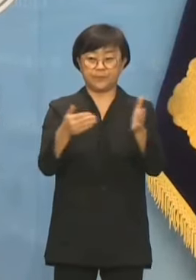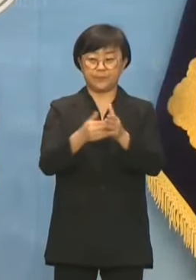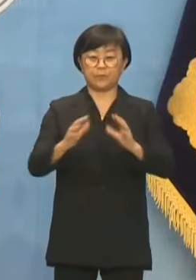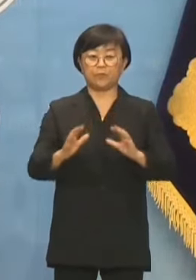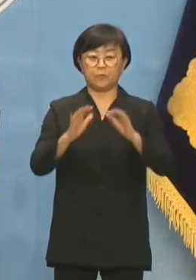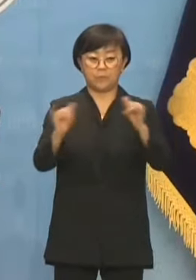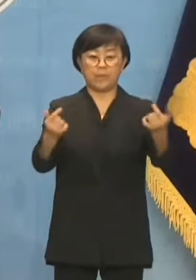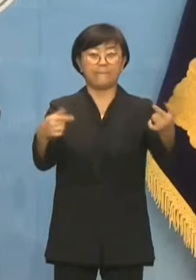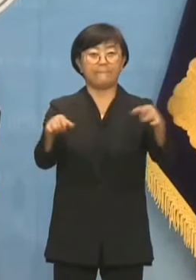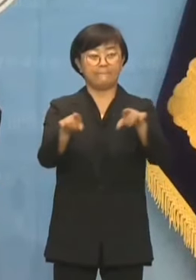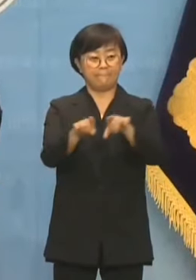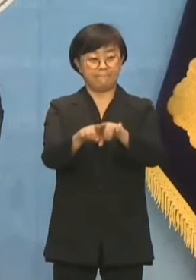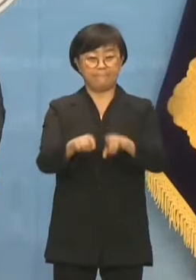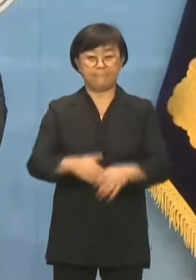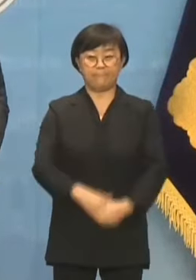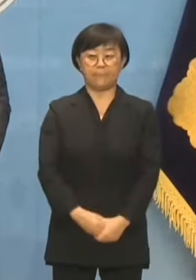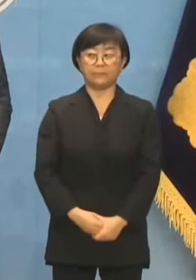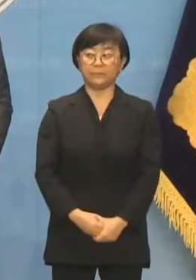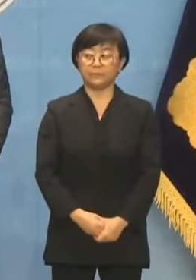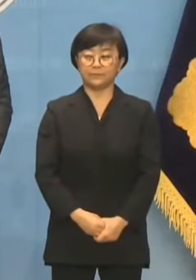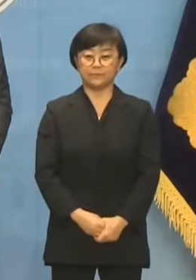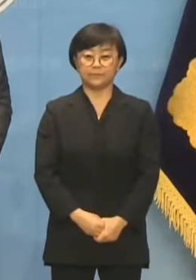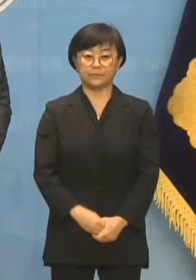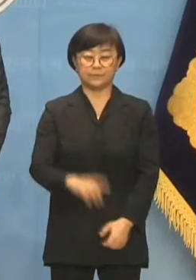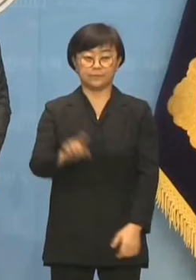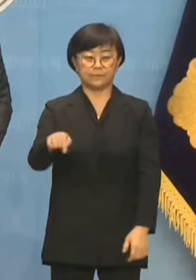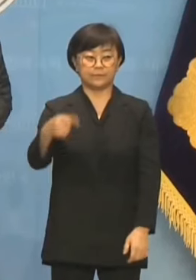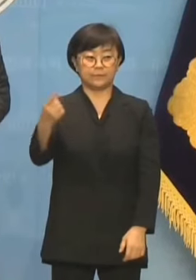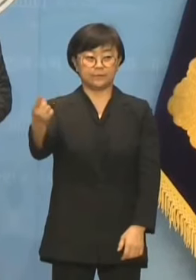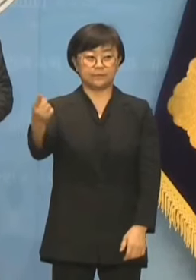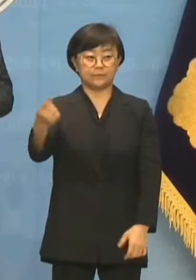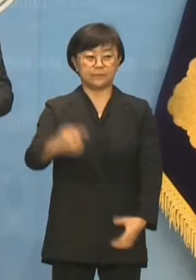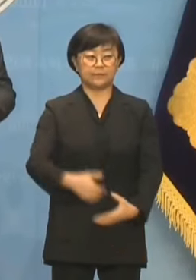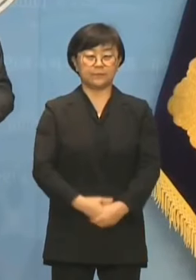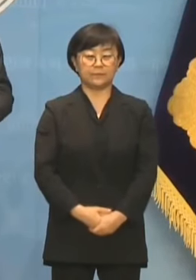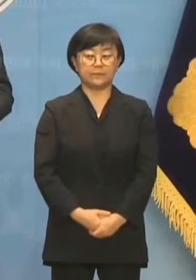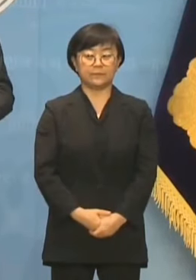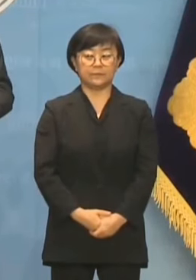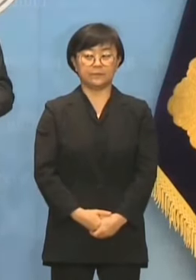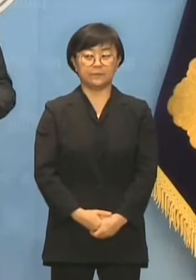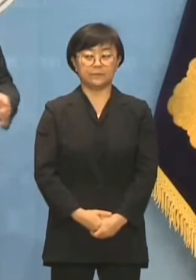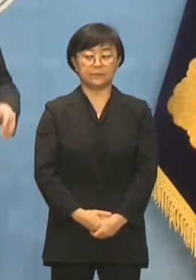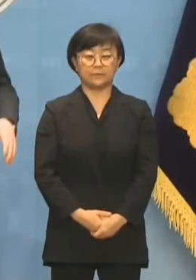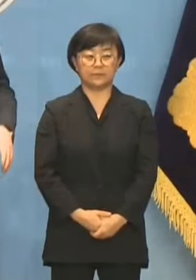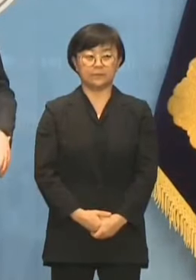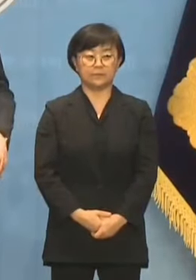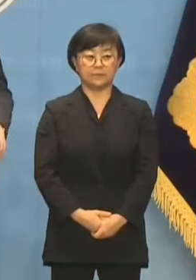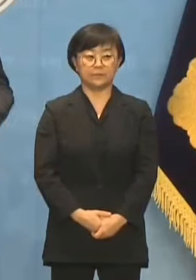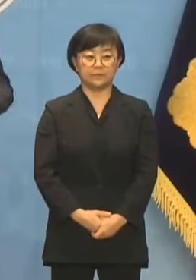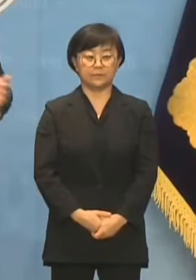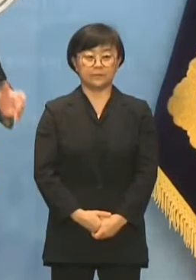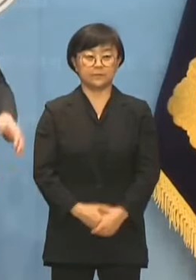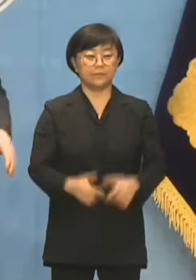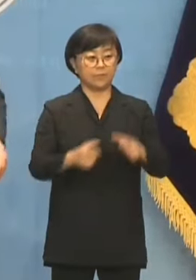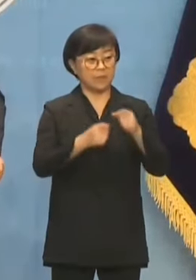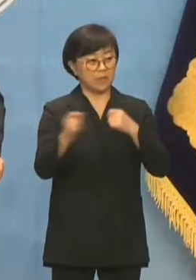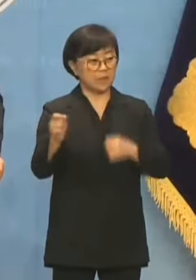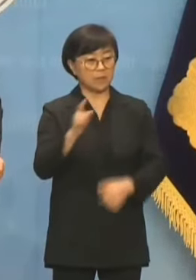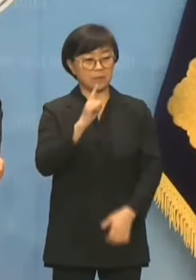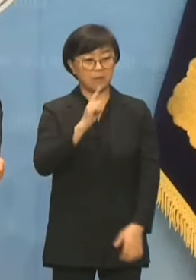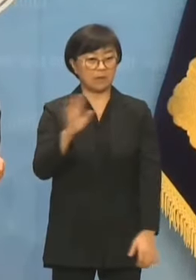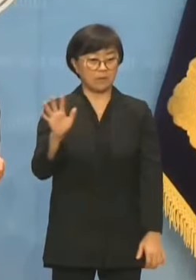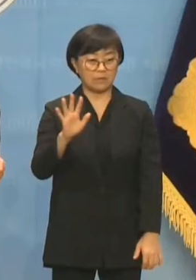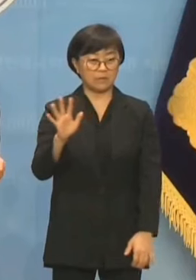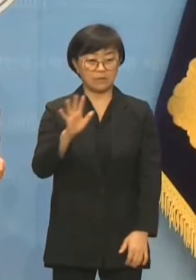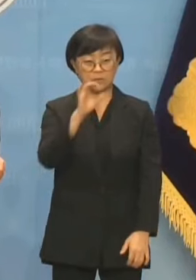국민과 함께. 그다음에 저는 길게 얘기하는 걸